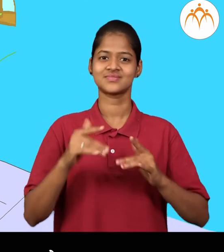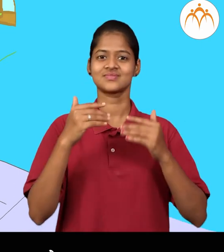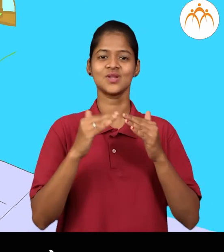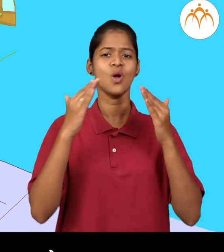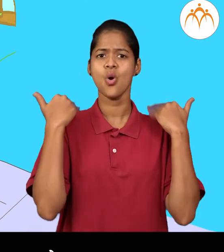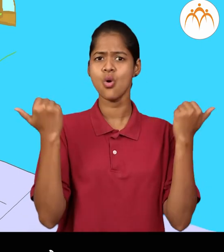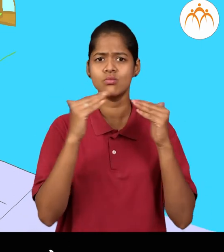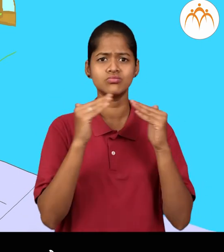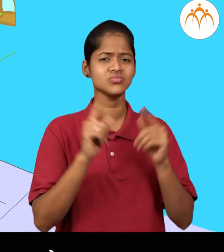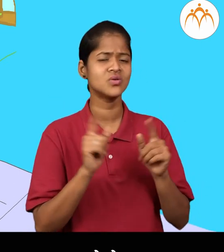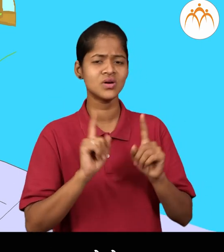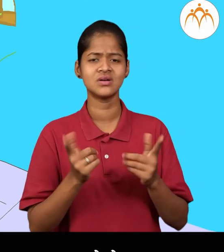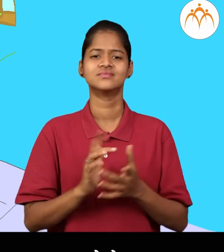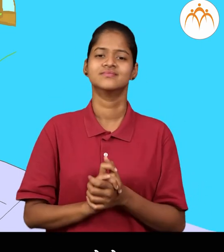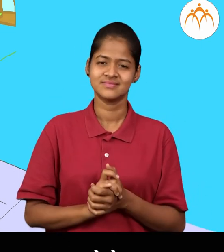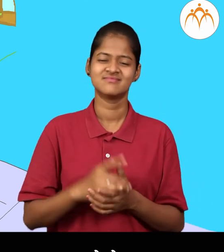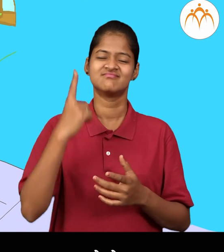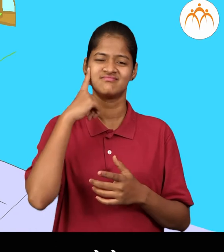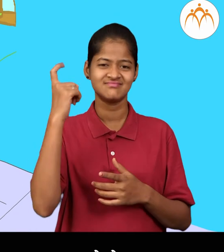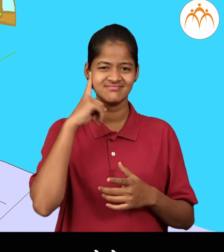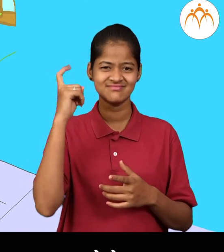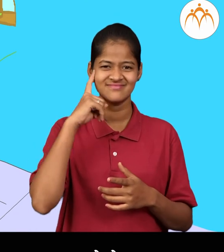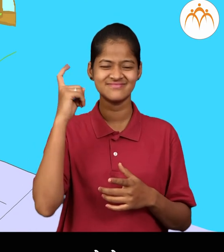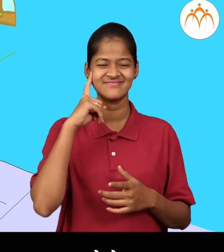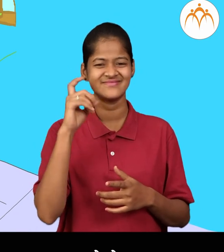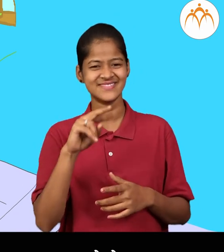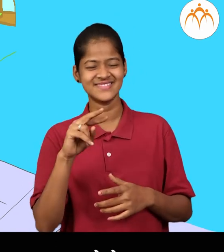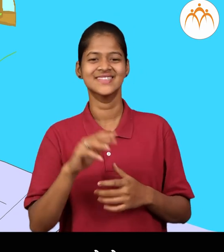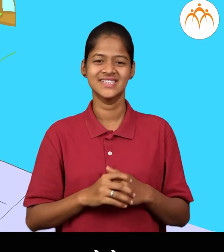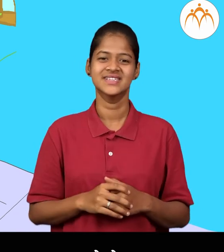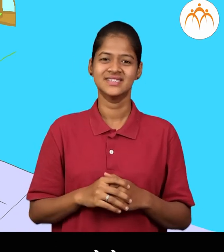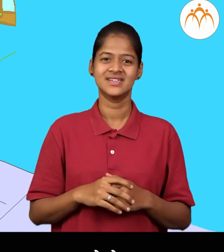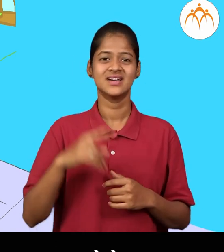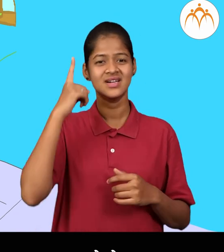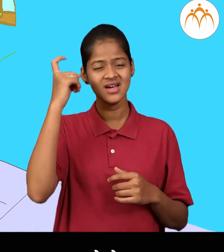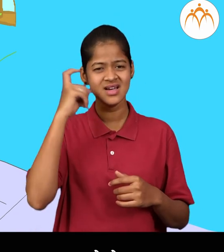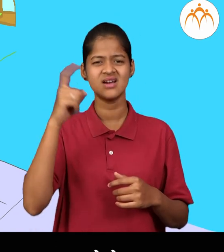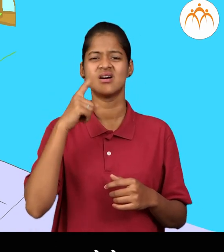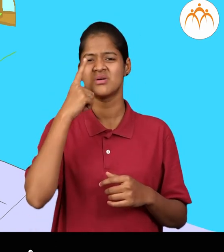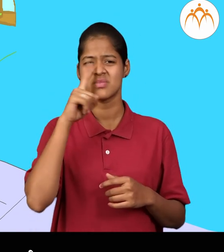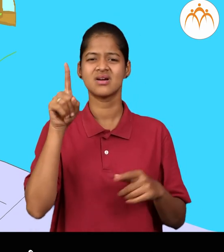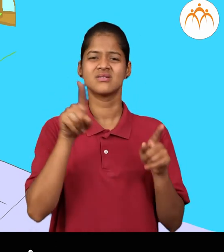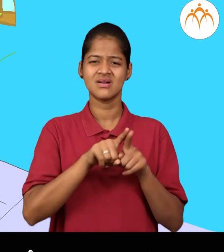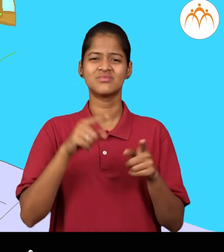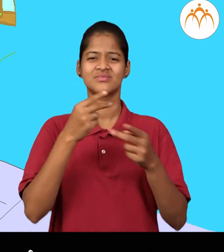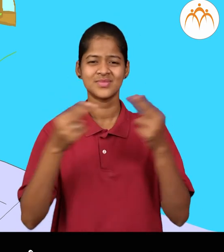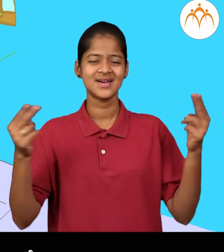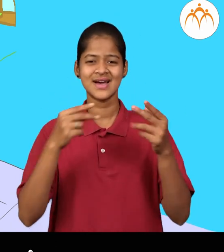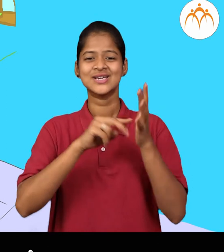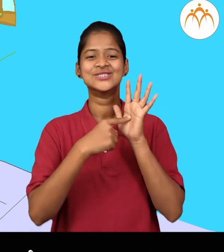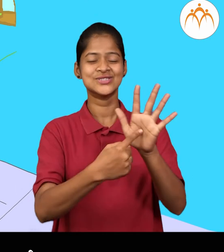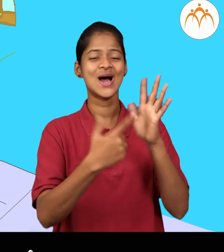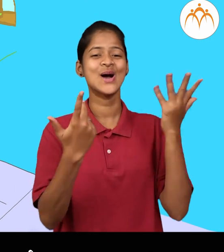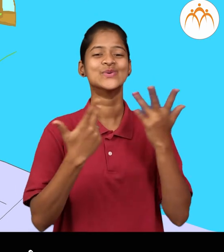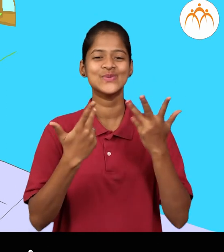तर घरात चाहे परिराणी कुटे केली मन्जे मी स्वपना पाहत होतो तर पन स्वपना दिसलेला